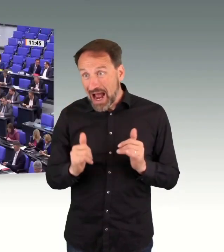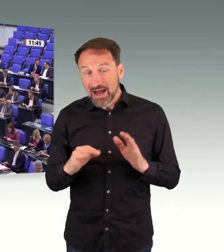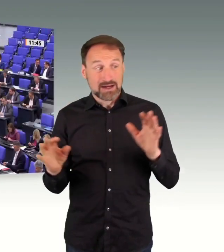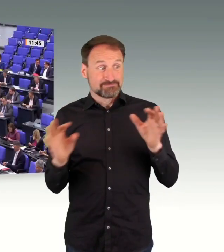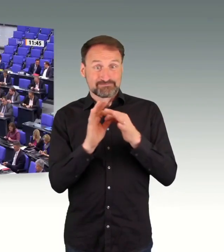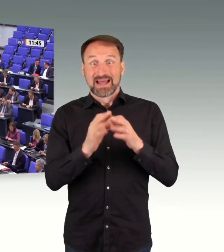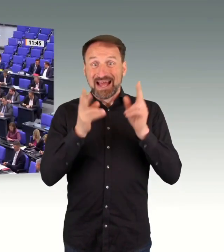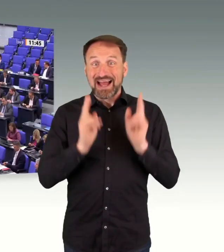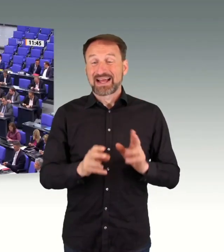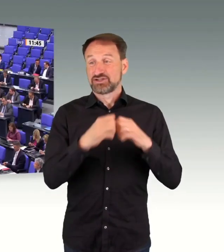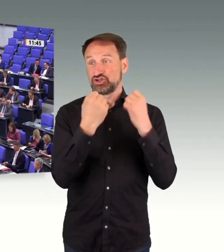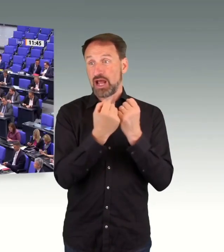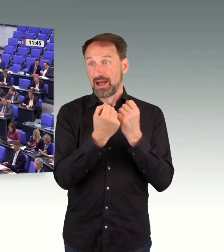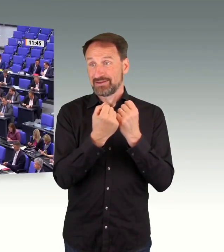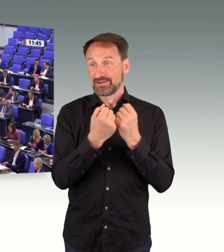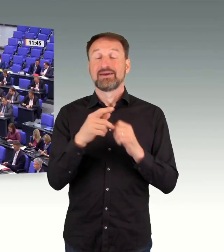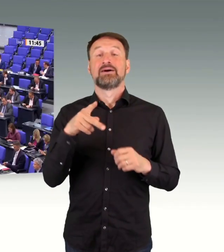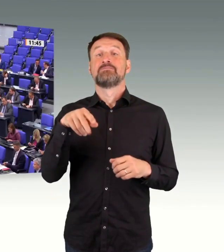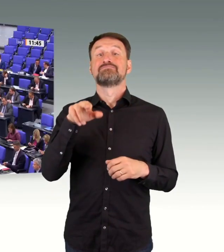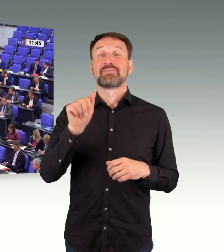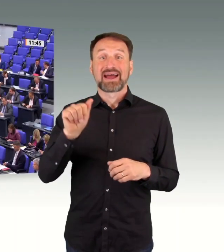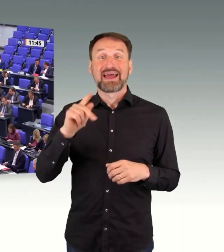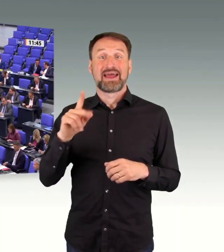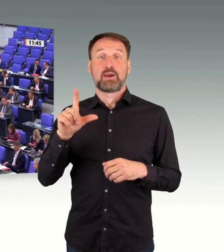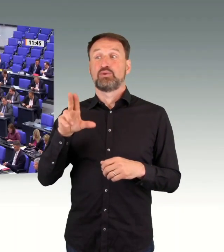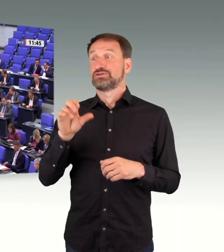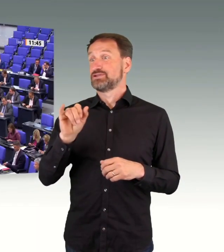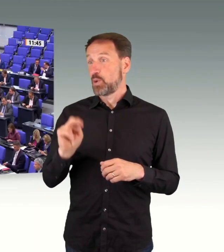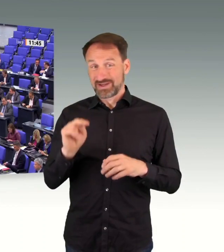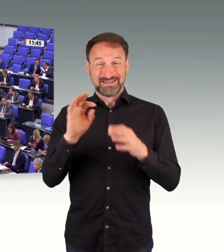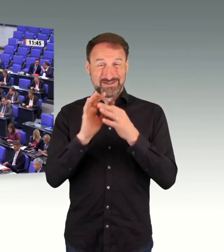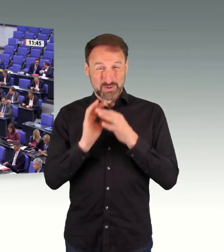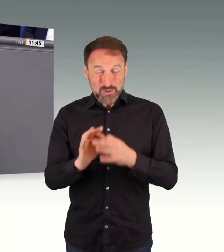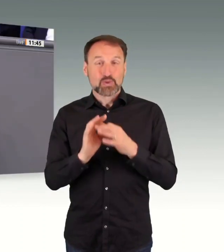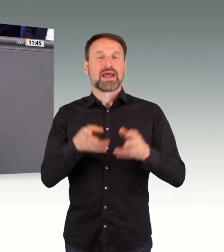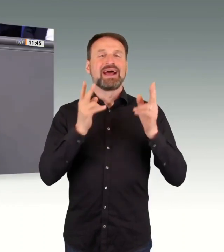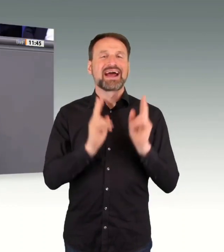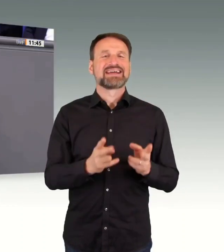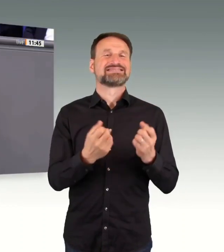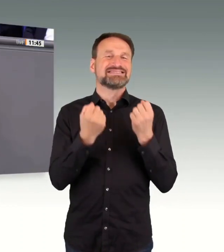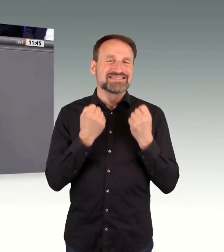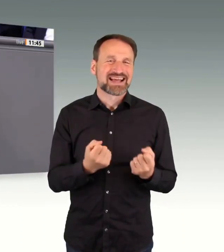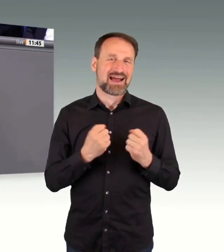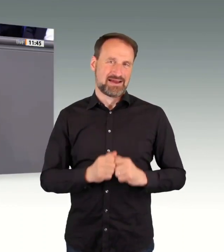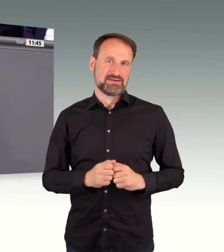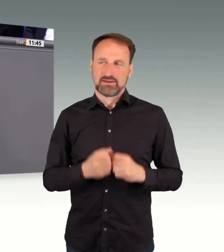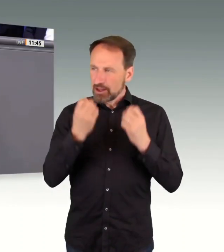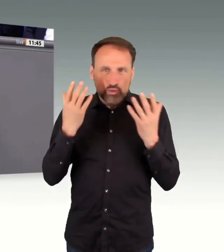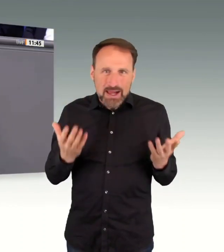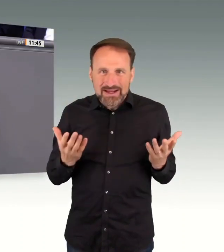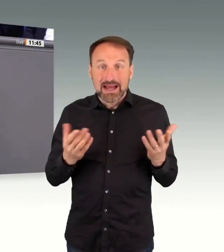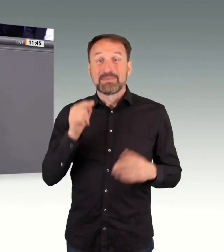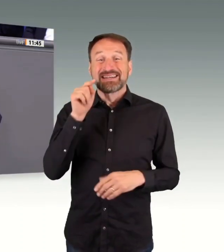und Fristen hat was mit Rechtssicherheit zu tun. Und genau an dieser Stelle müssen wir ansetzen. Ewige